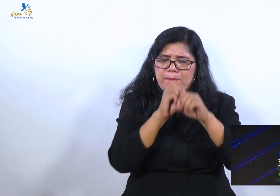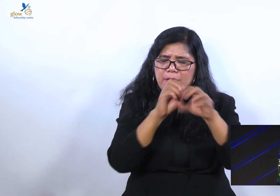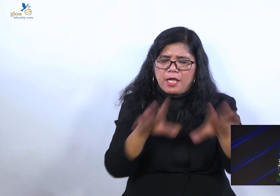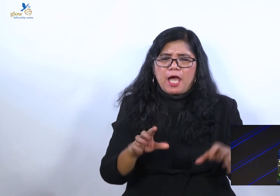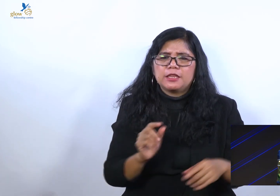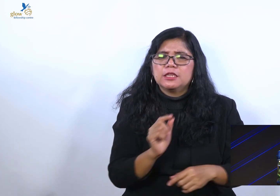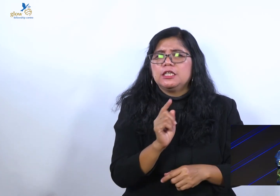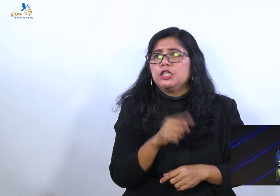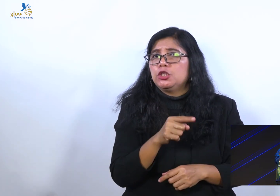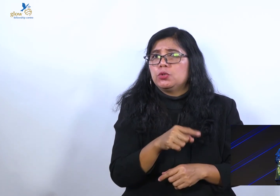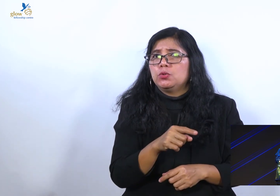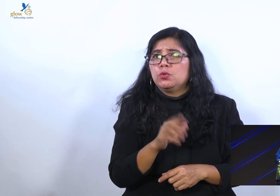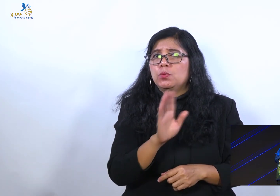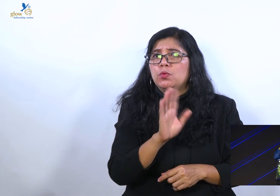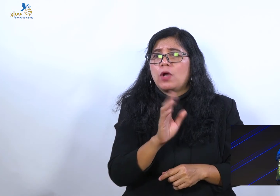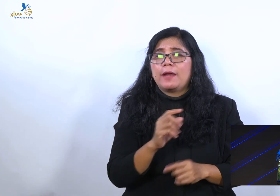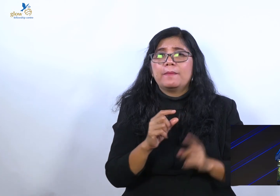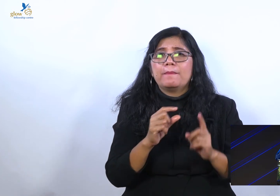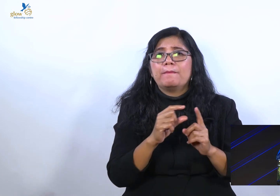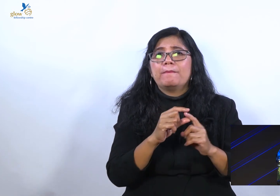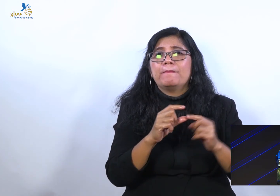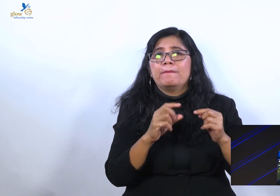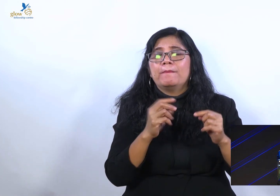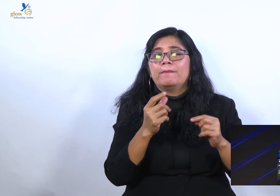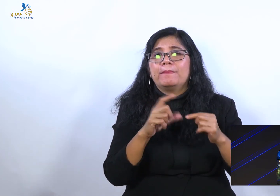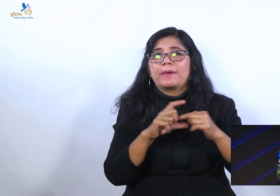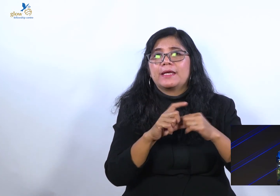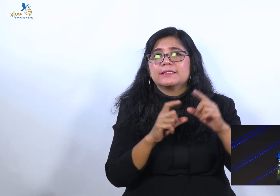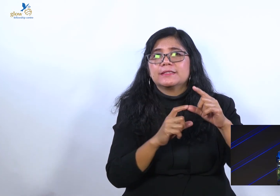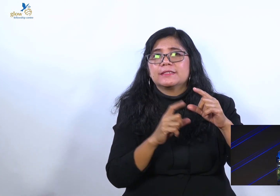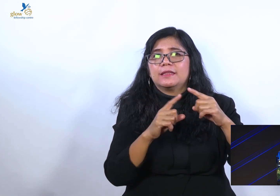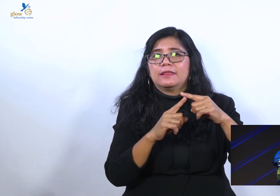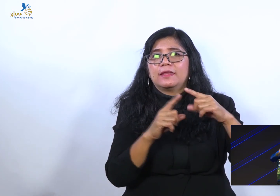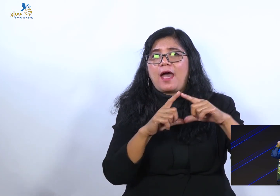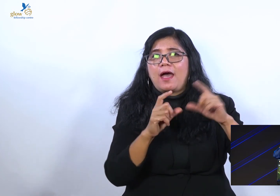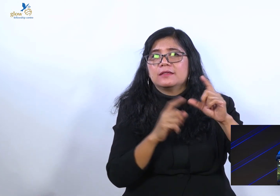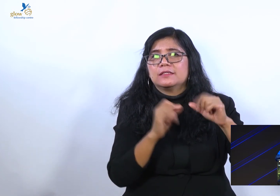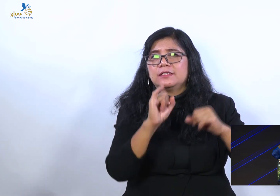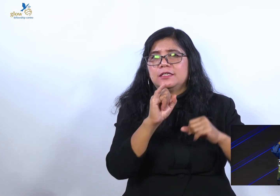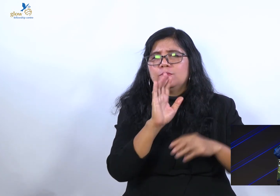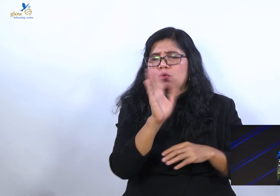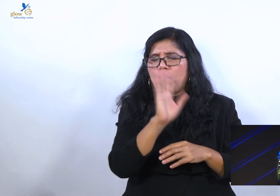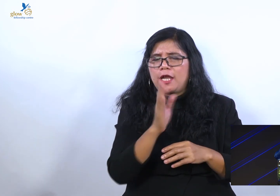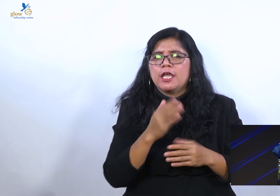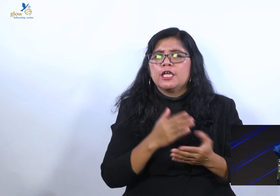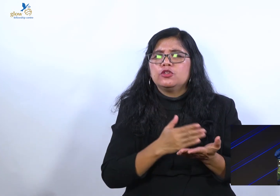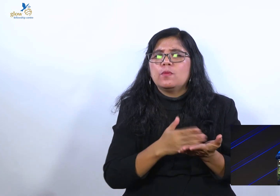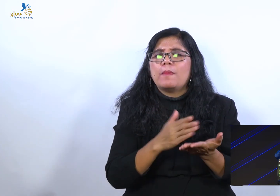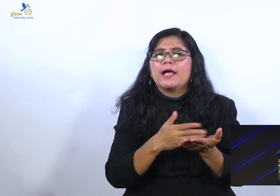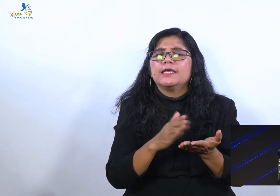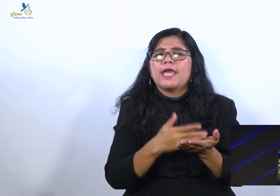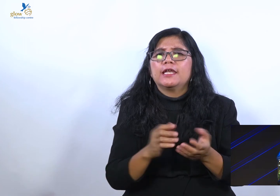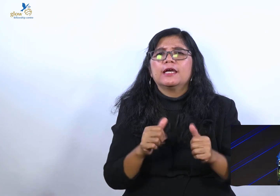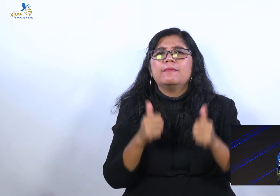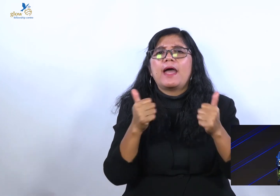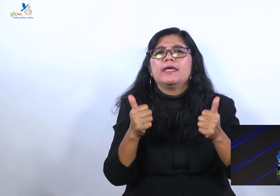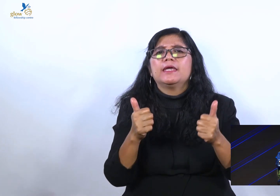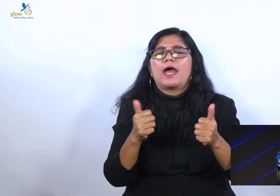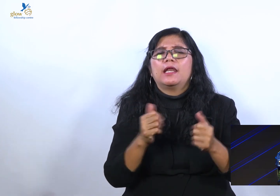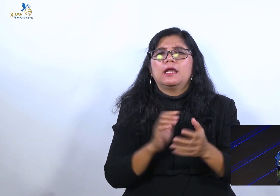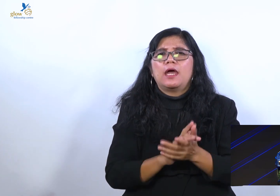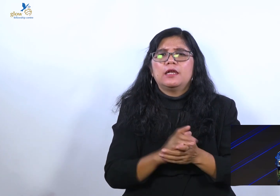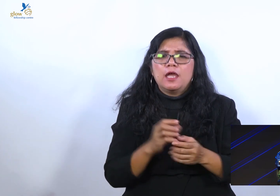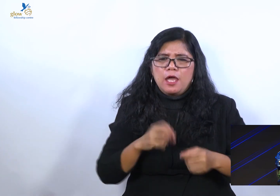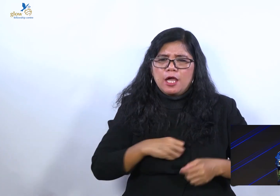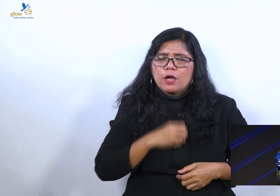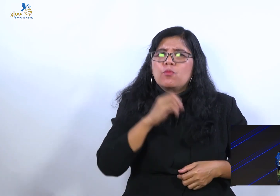karunia Tuhan dalam hidup kita. bagian yang sudah Tuhan tentukan. Bahkan Alkitab bilang kebajikan dan kemurahan Tuhan belakang akan mengikuti sumur hidup